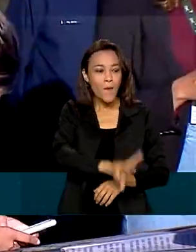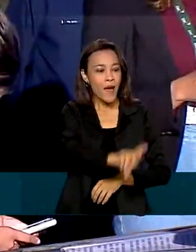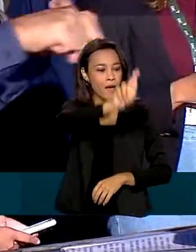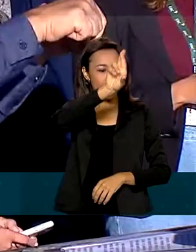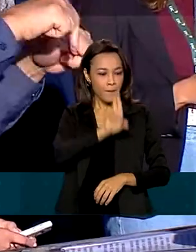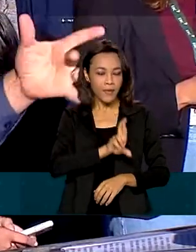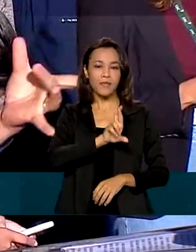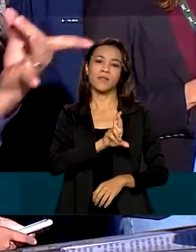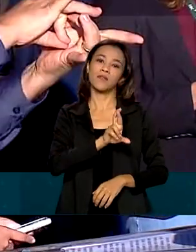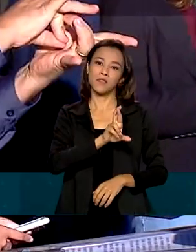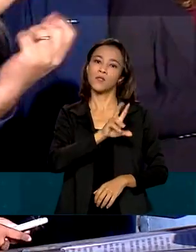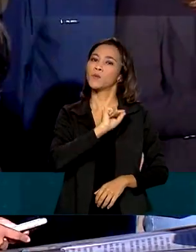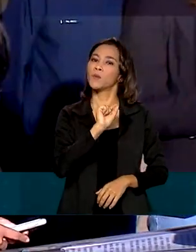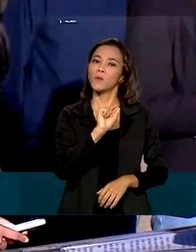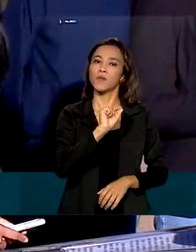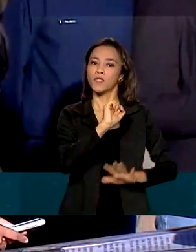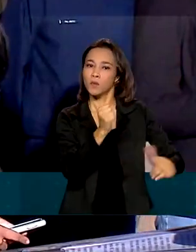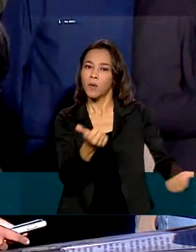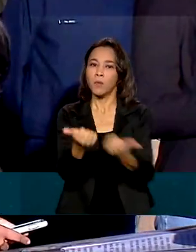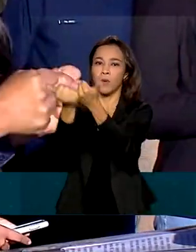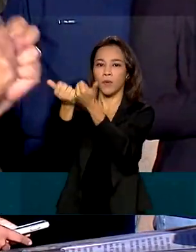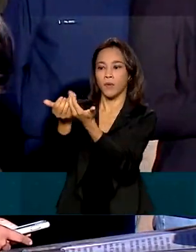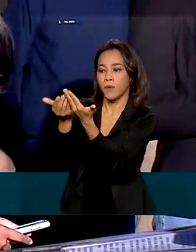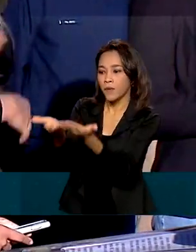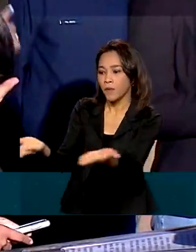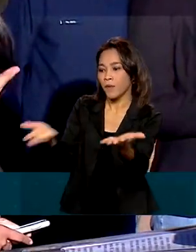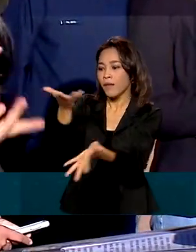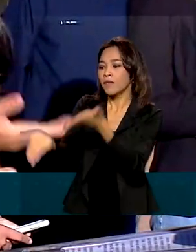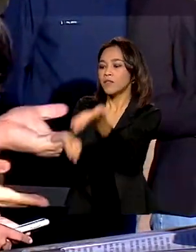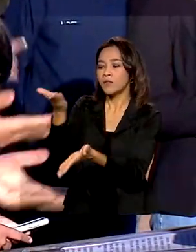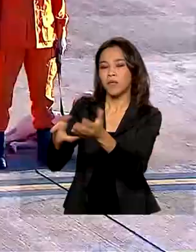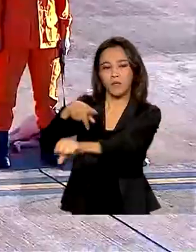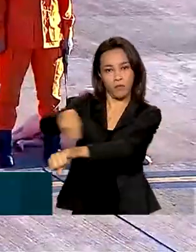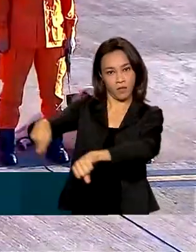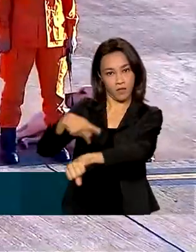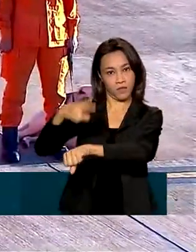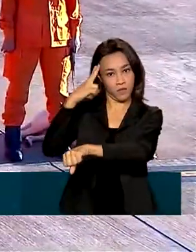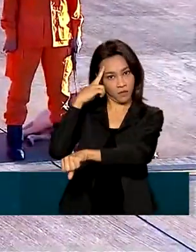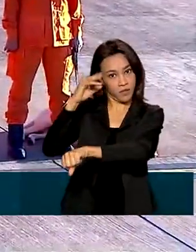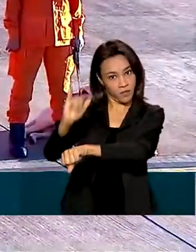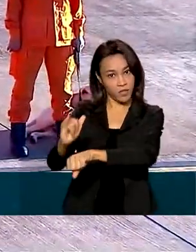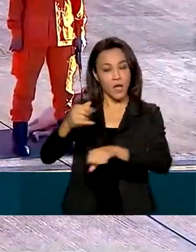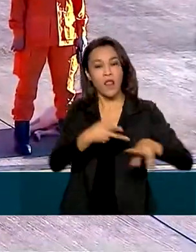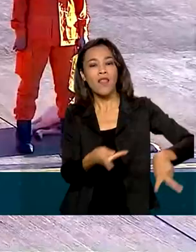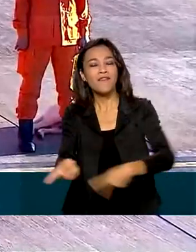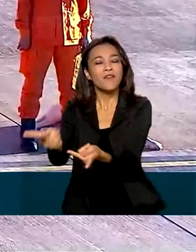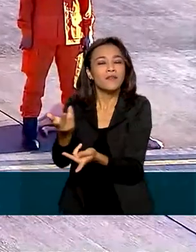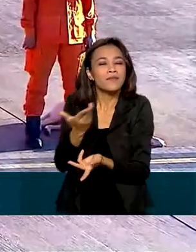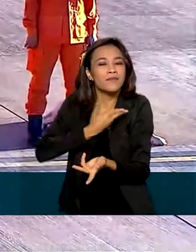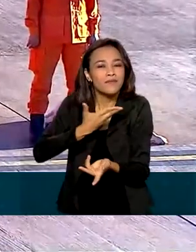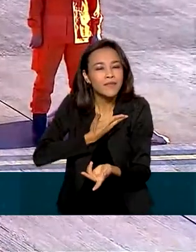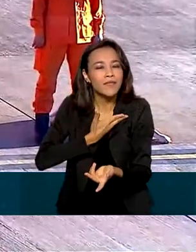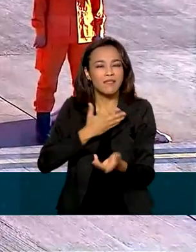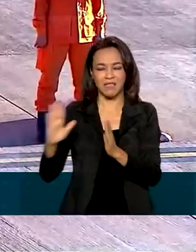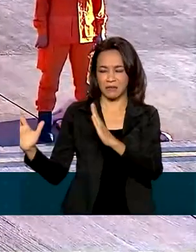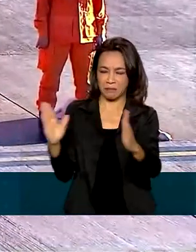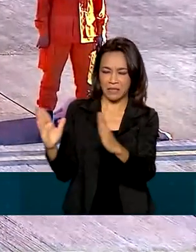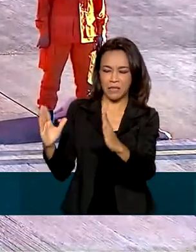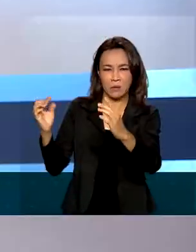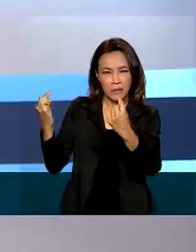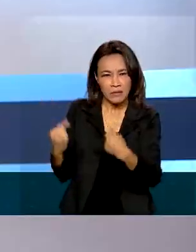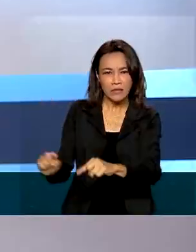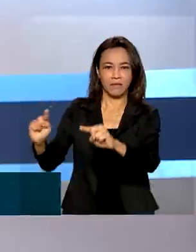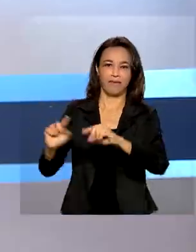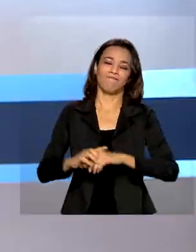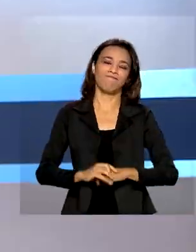apoio, desse empenho humanitário em atendimento àquele país, levando a nossa amizade nesse período de desafios.